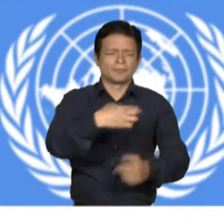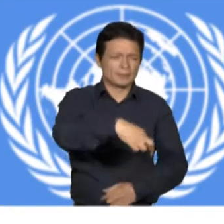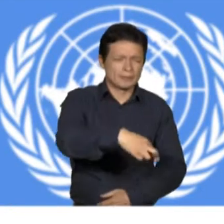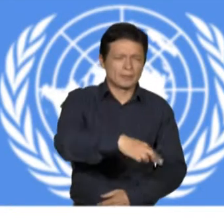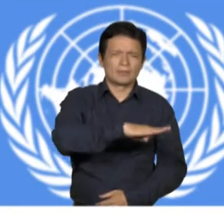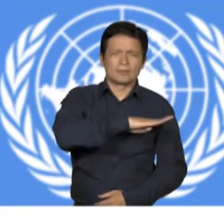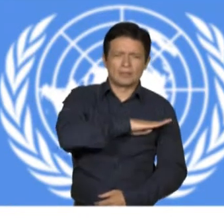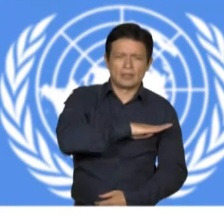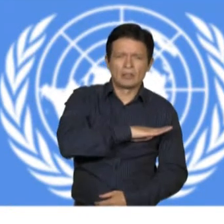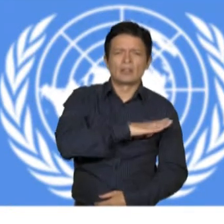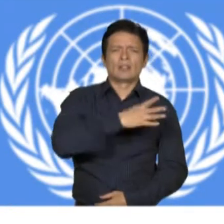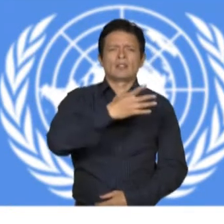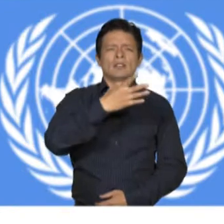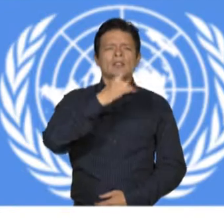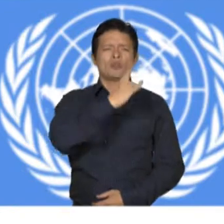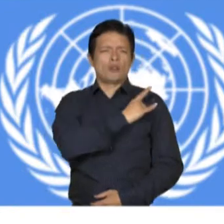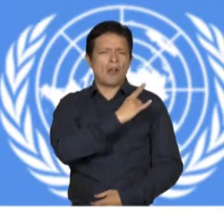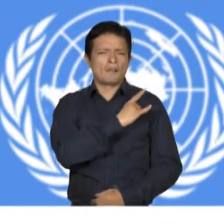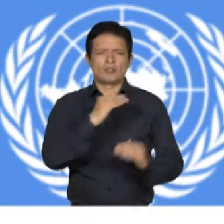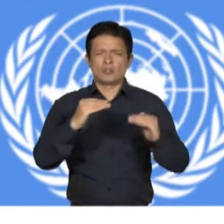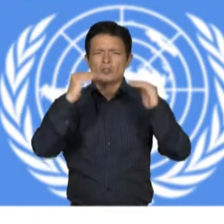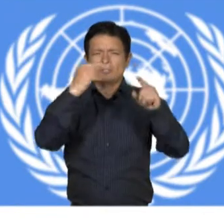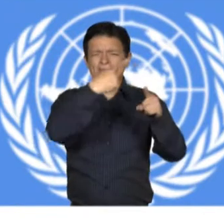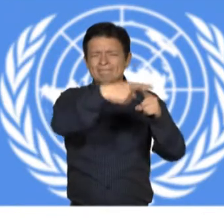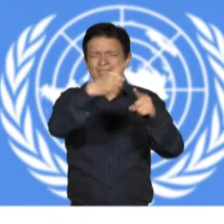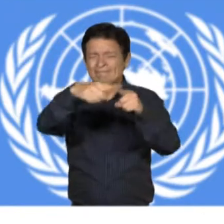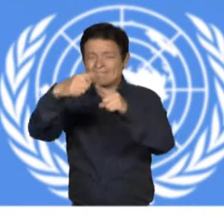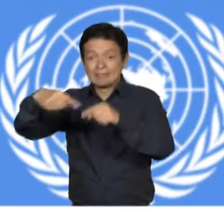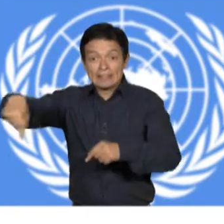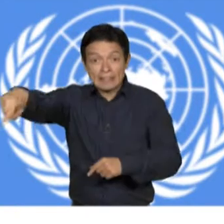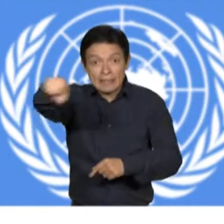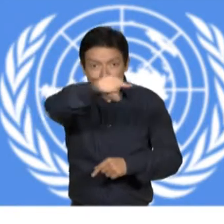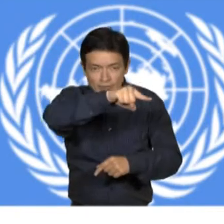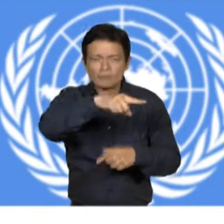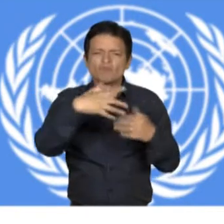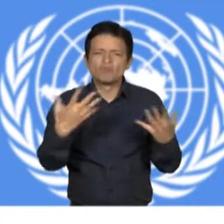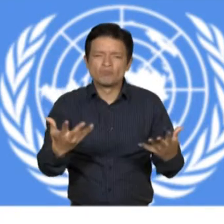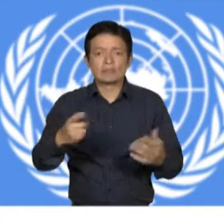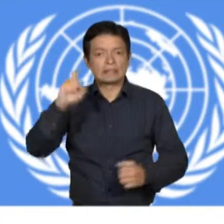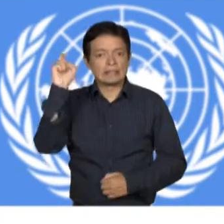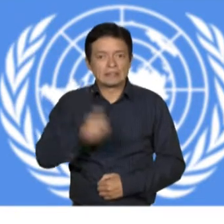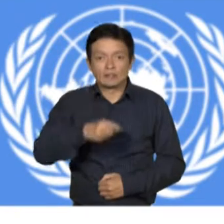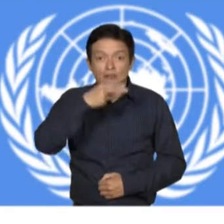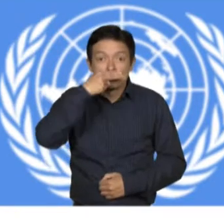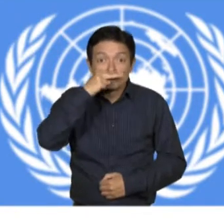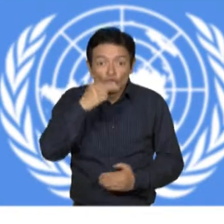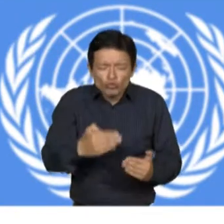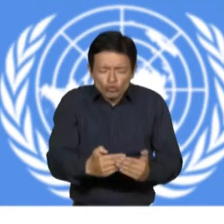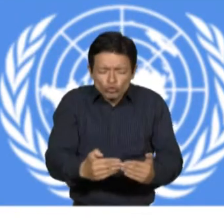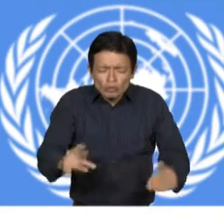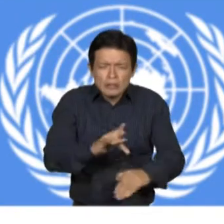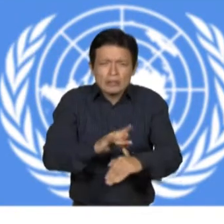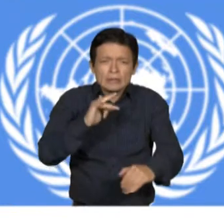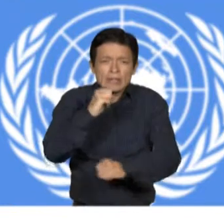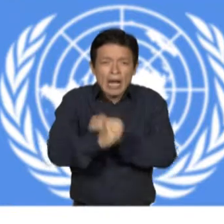B. Fomentar en todos los niveles del sistema educativo, incluso entre todos los niños y las niñas, desde una edad temprana,